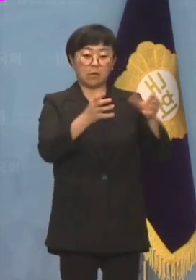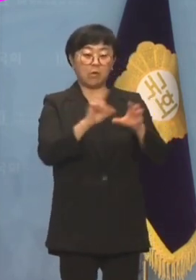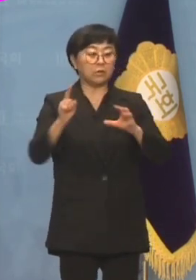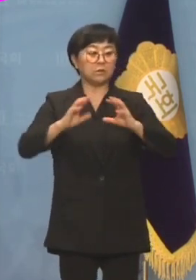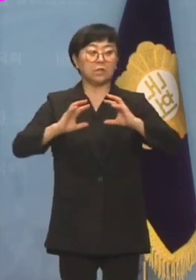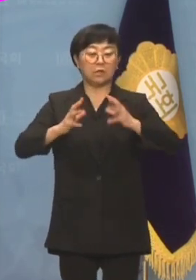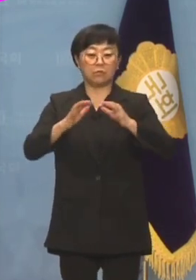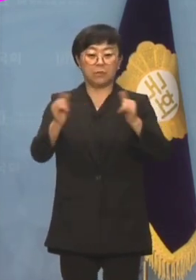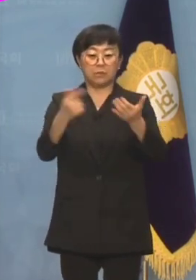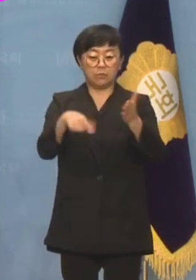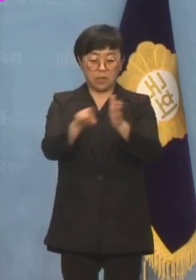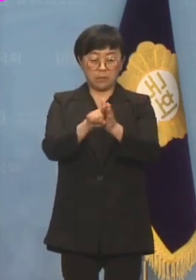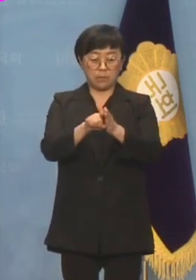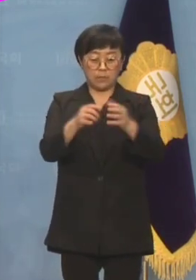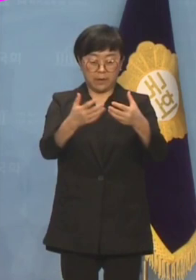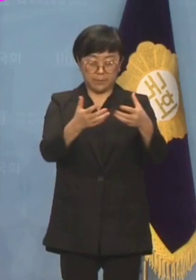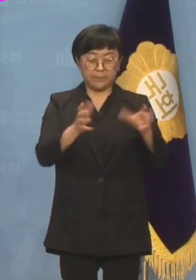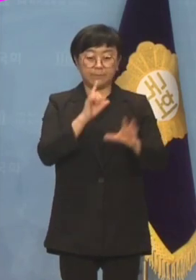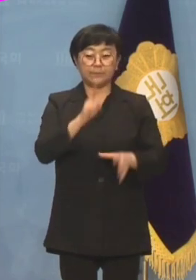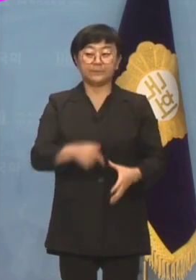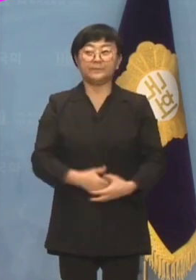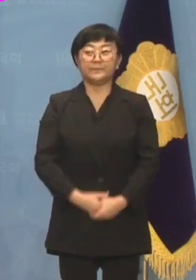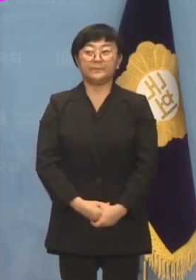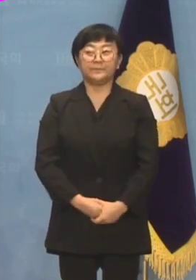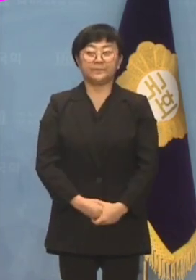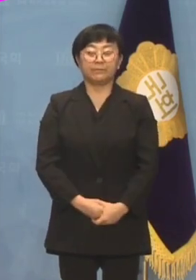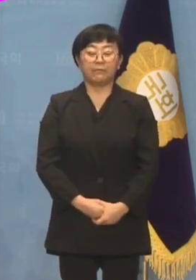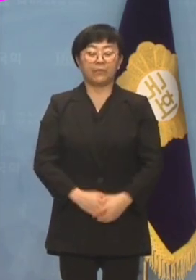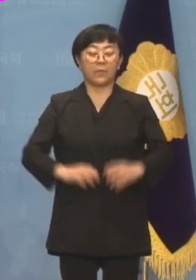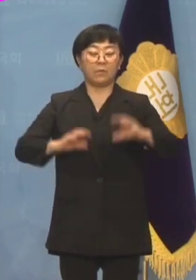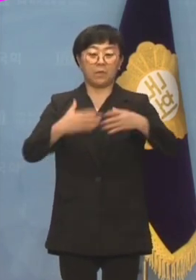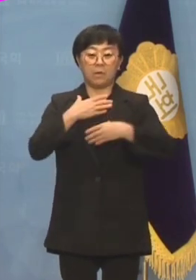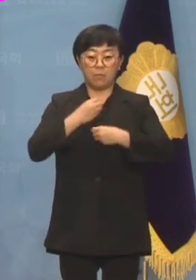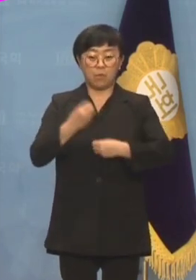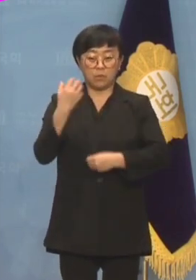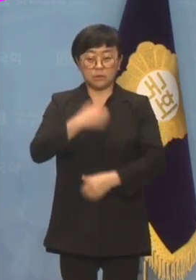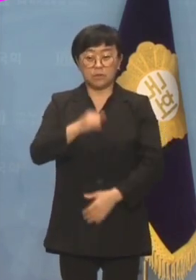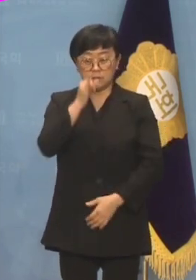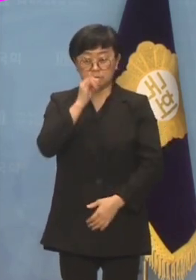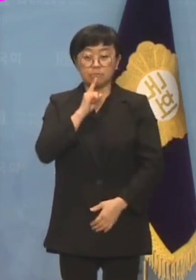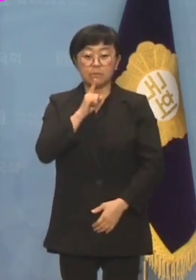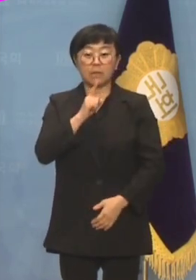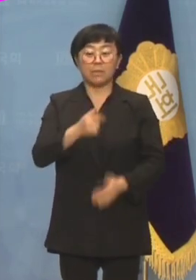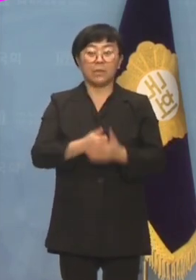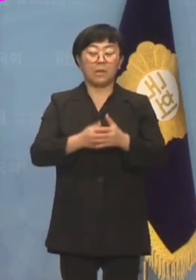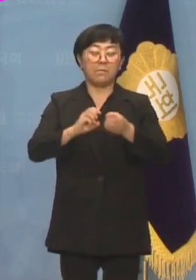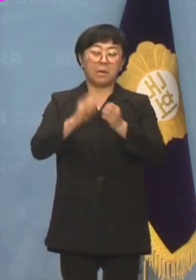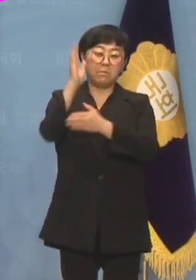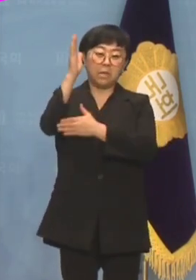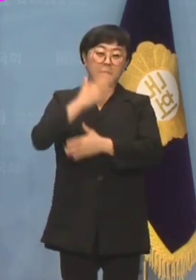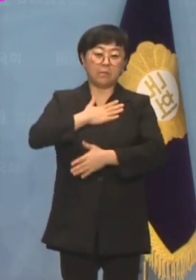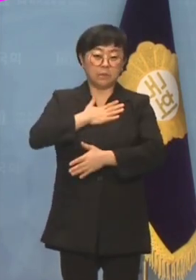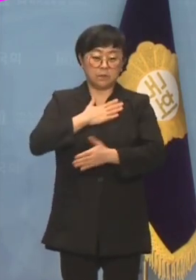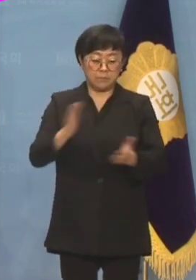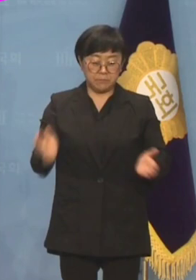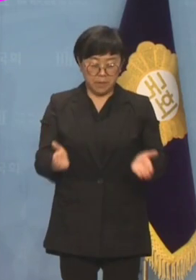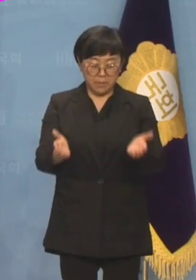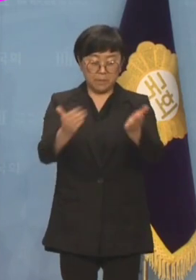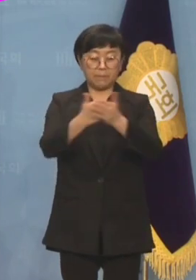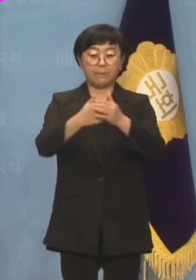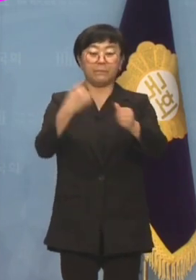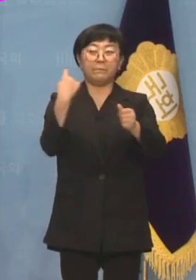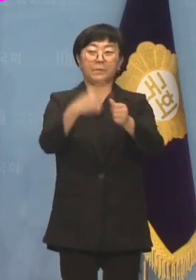어느 나라 국민을 위한 당입니까? 외교 안보를 걱정한다면서 막말과 감정적 선동,